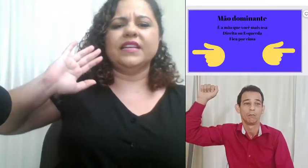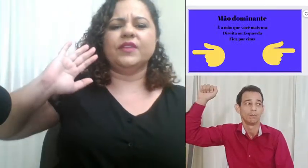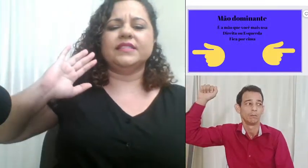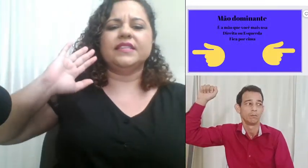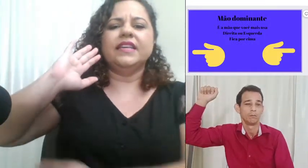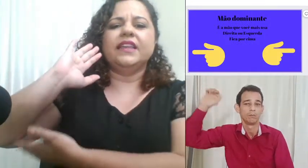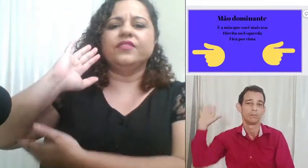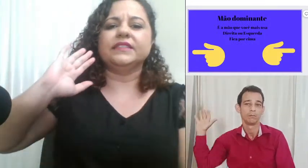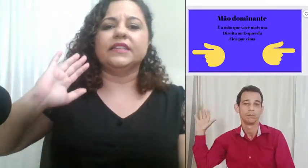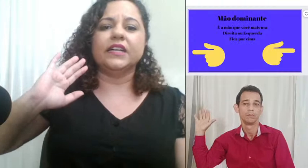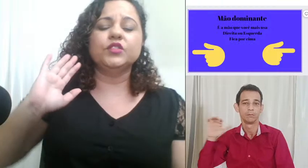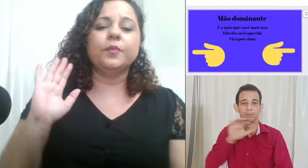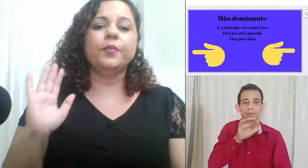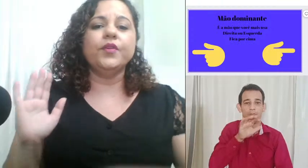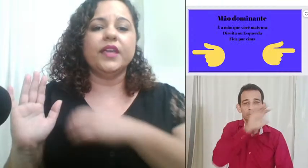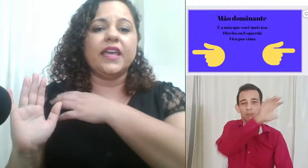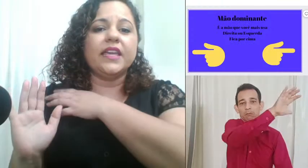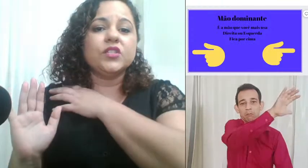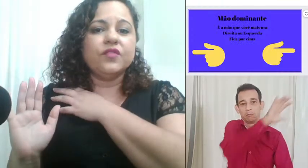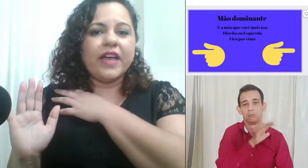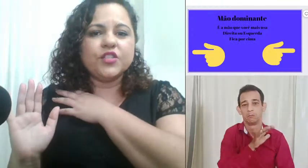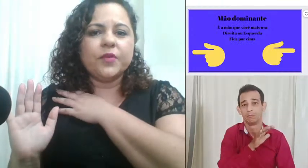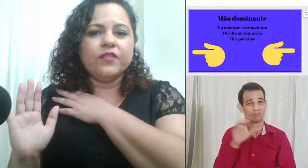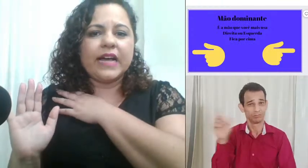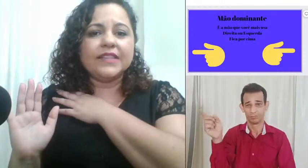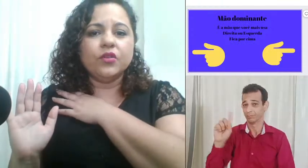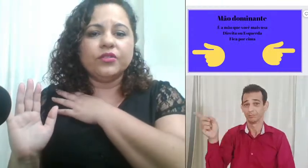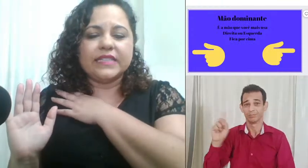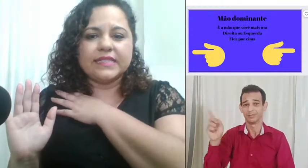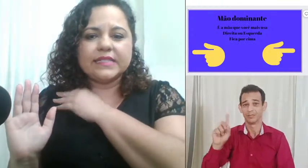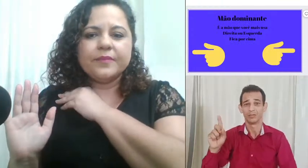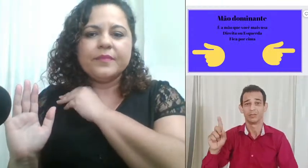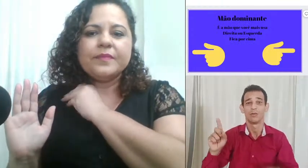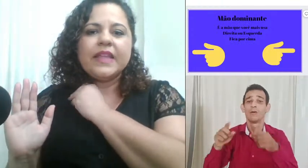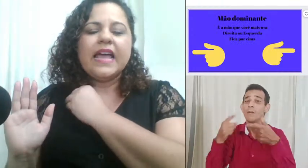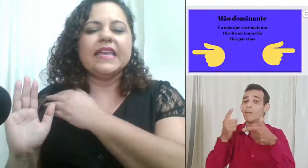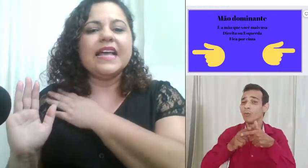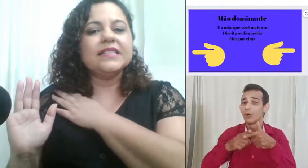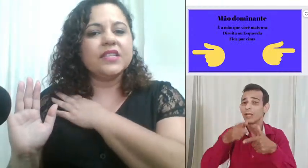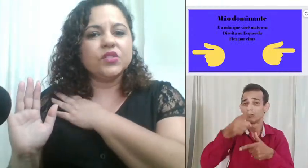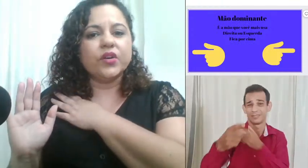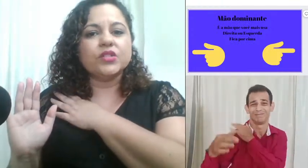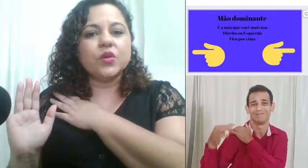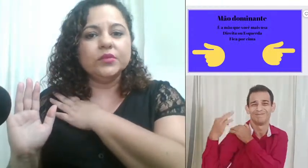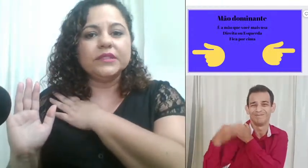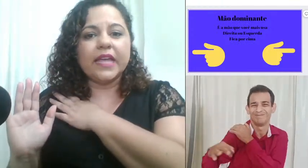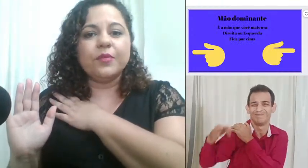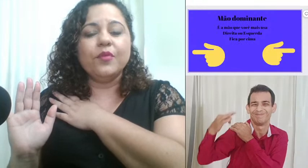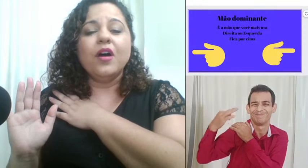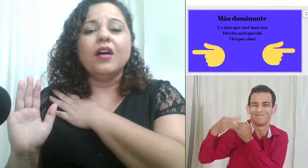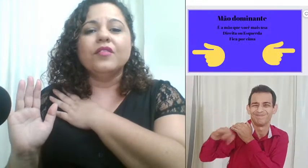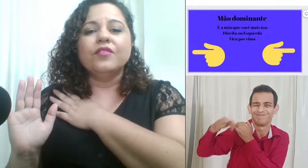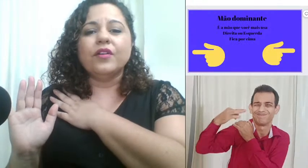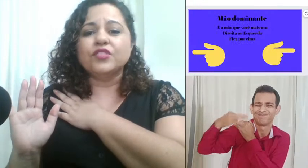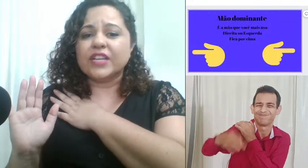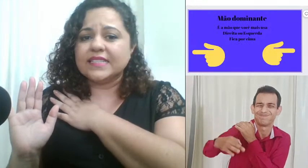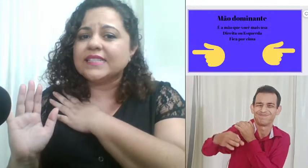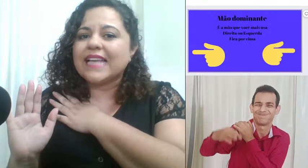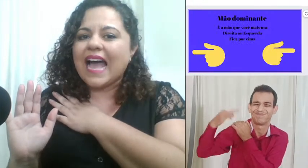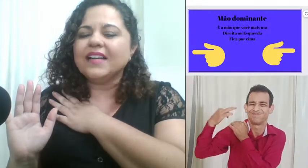assim levantando porque isso vai te provocar dores e essas dores com o tempo vão te cansar